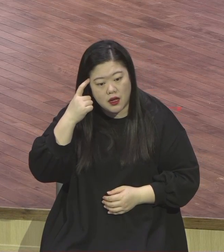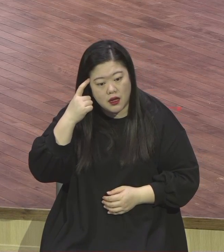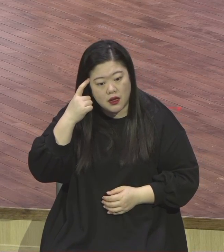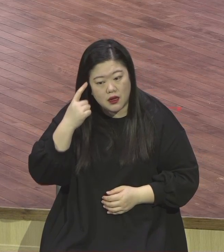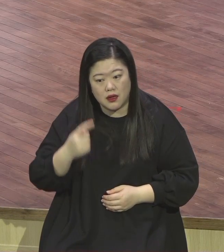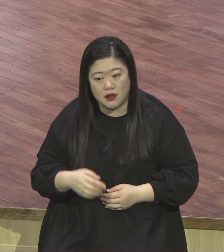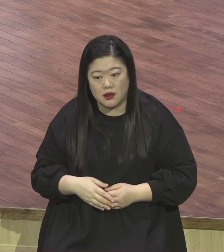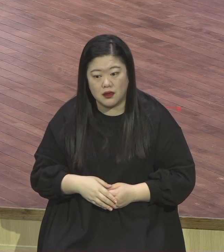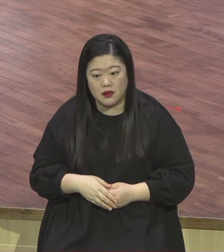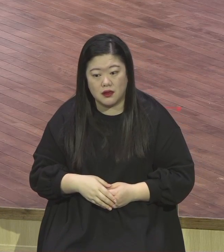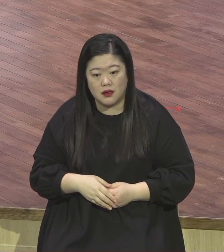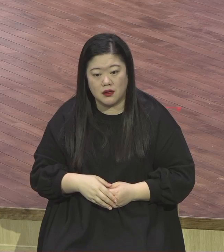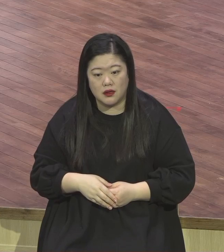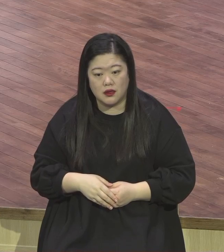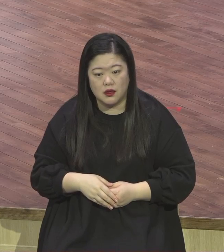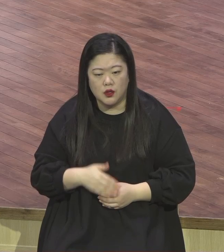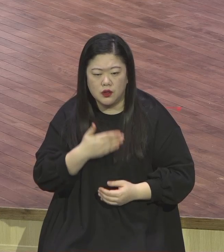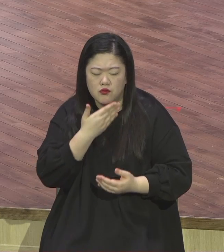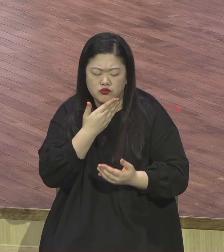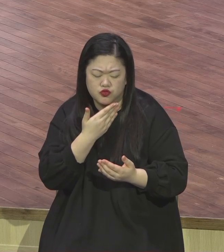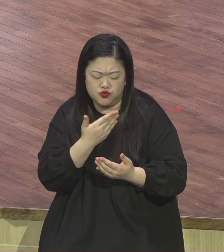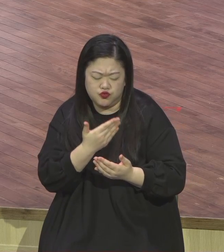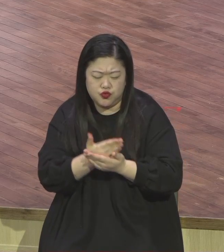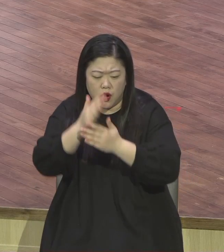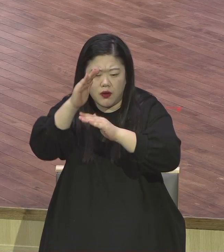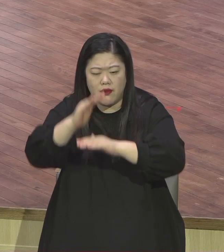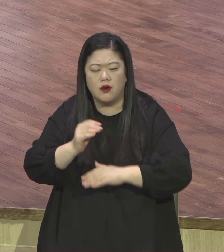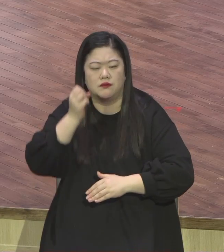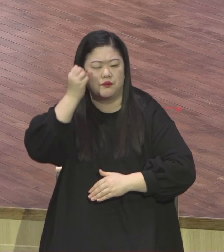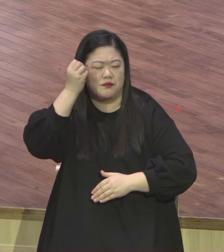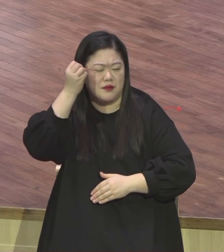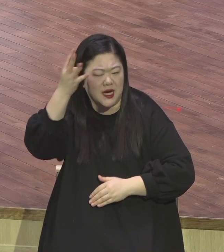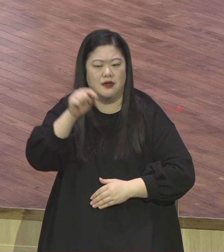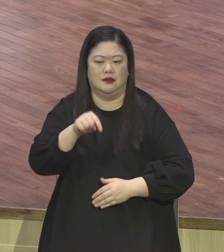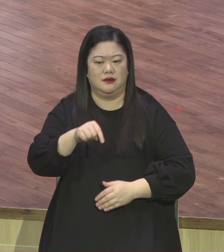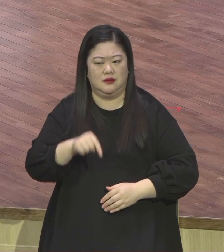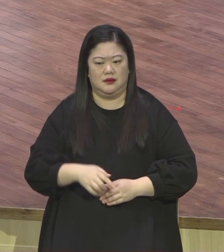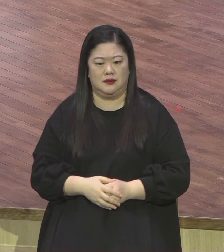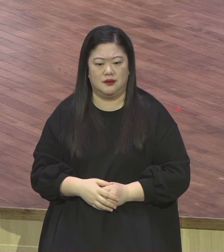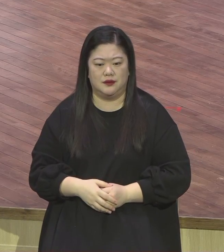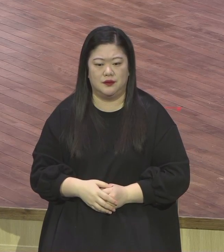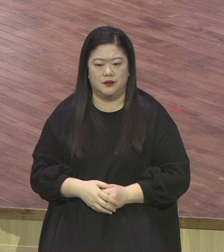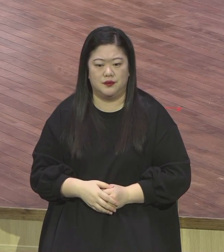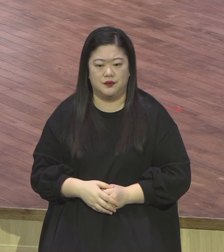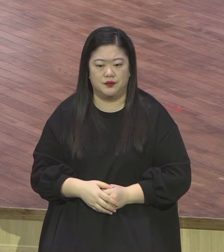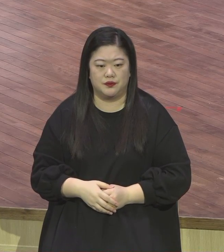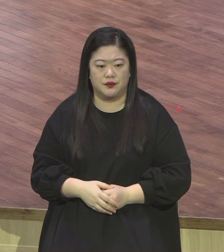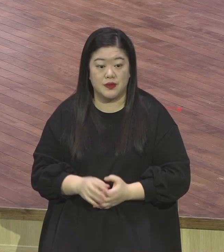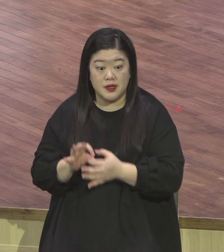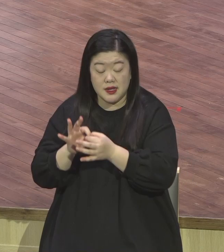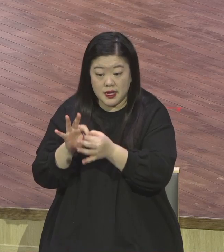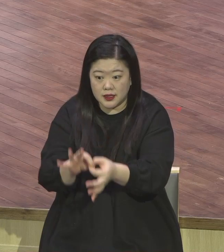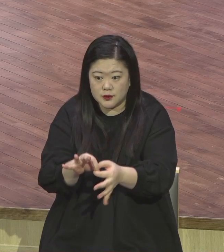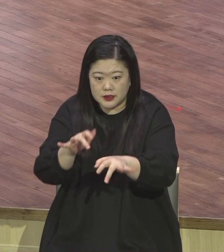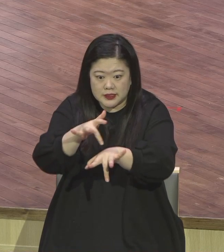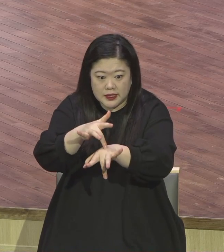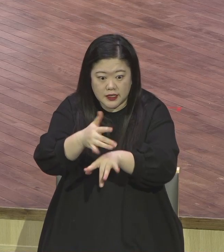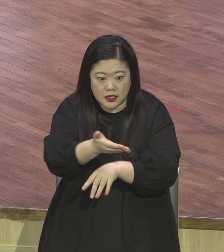본질을 못 잡도록 비본질 속에 머물러 있도록 계속 여러분을 간섭합니다 유혹합니다